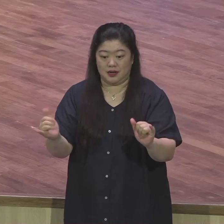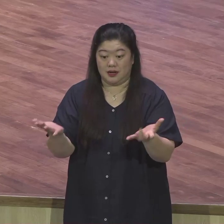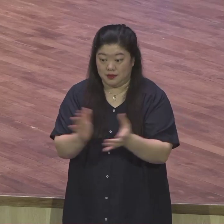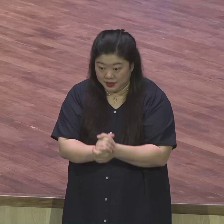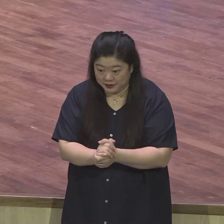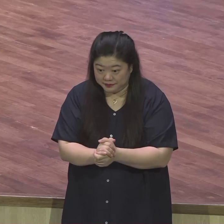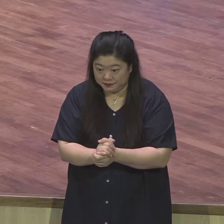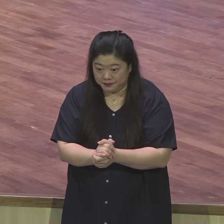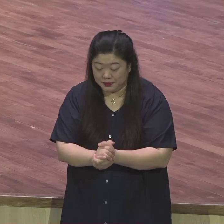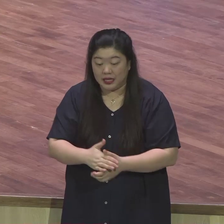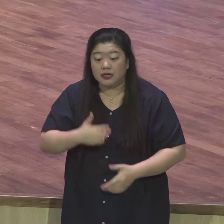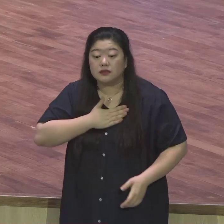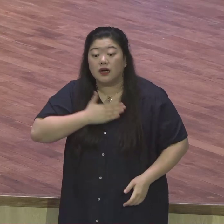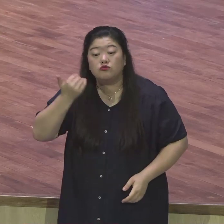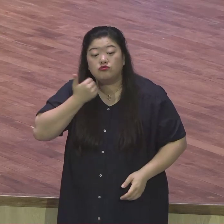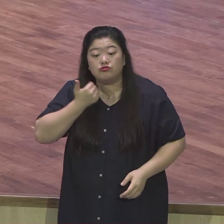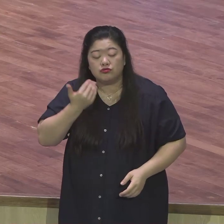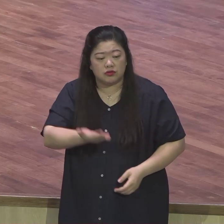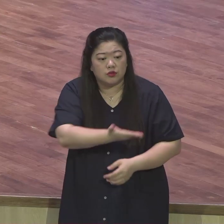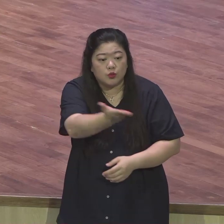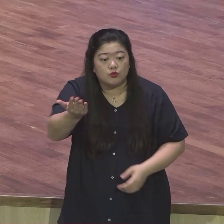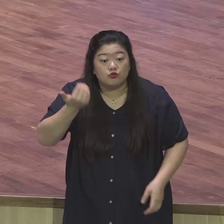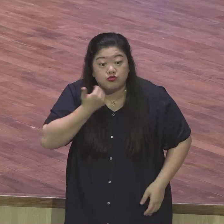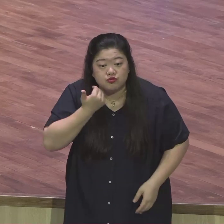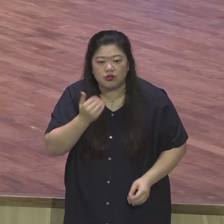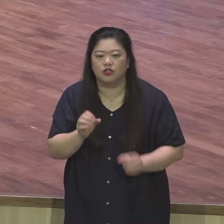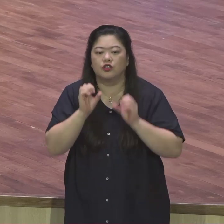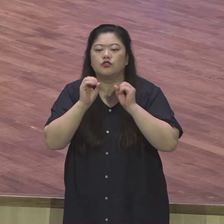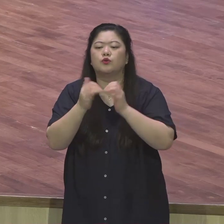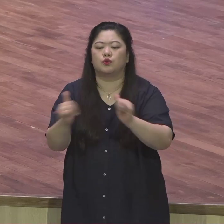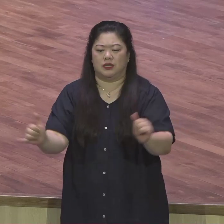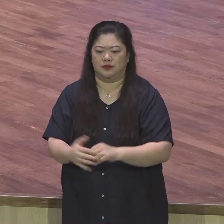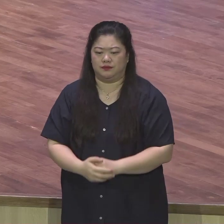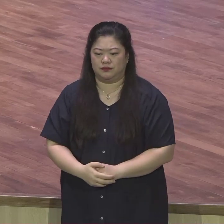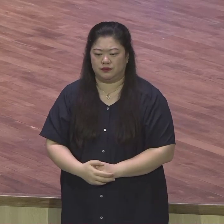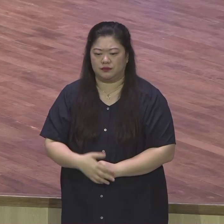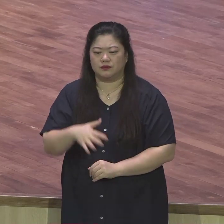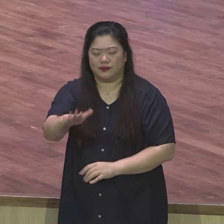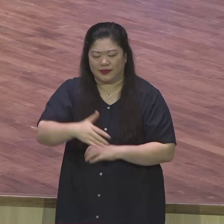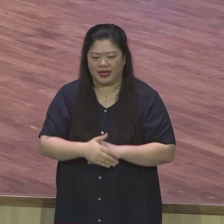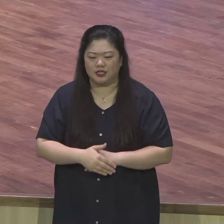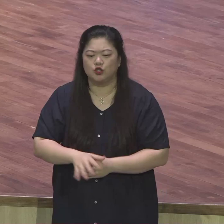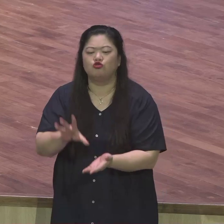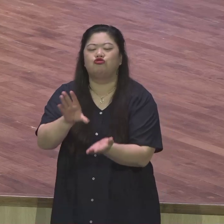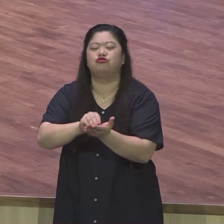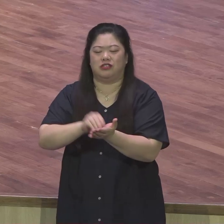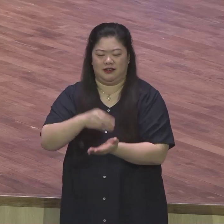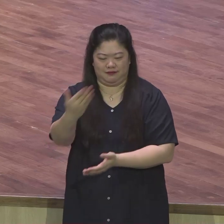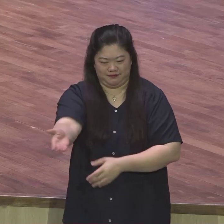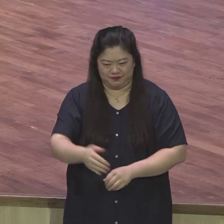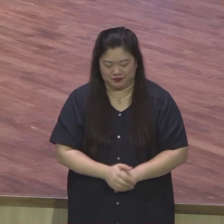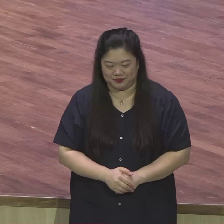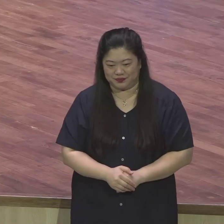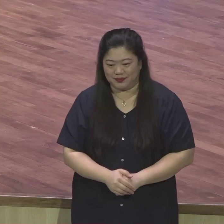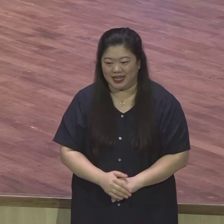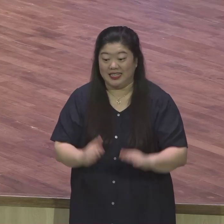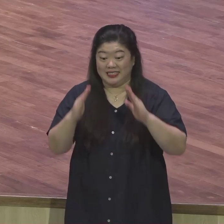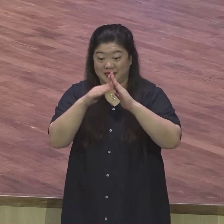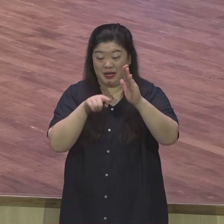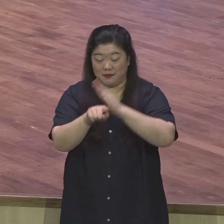전도자에요 하루에요 열 번씩 거울 쳐다보고 고백하세요 여러분 거울 쳐다보고 너는 전도자다